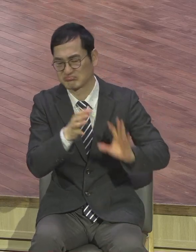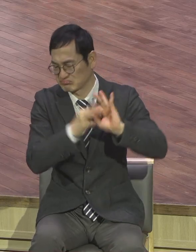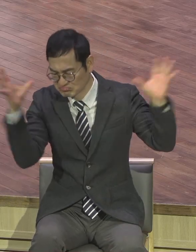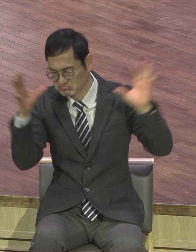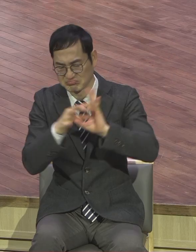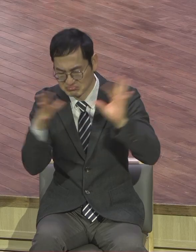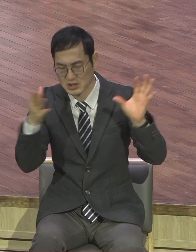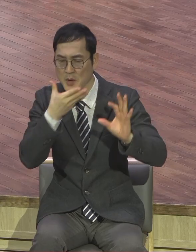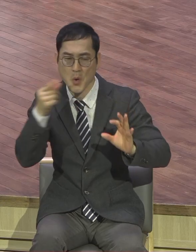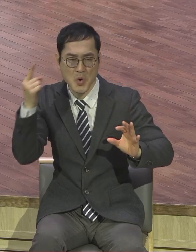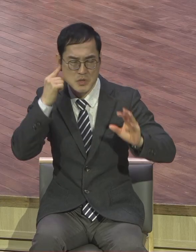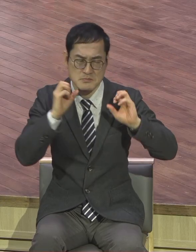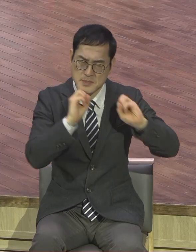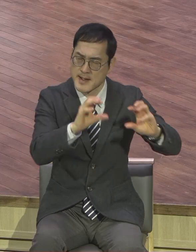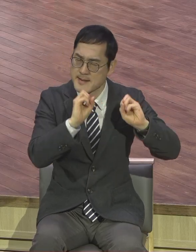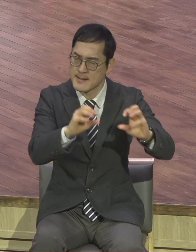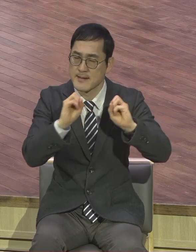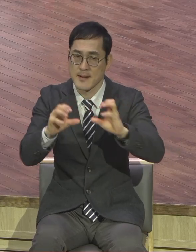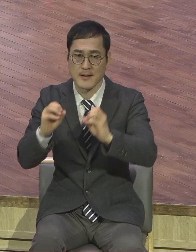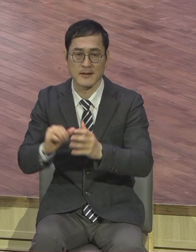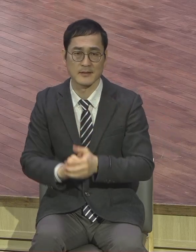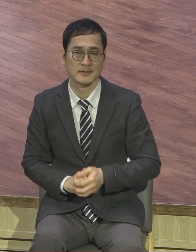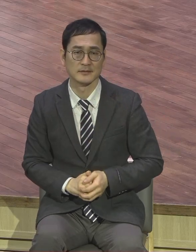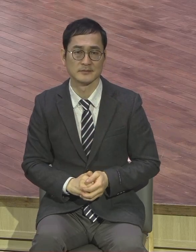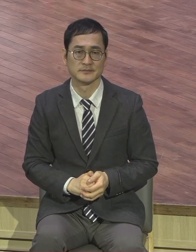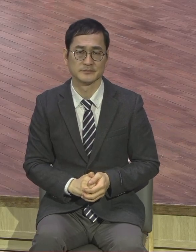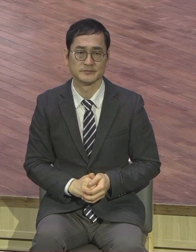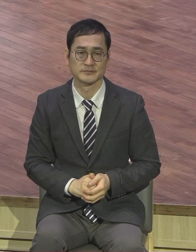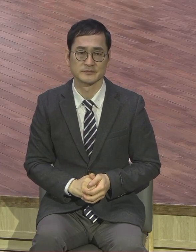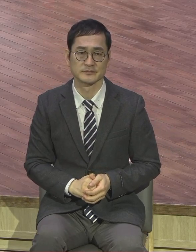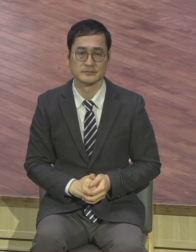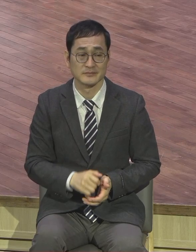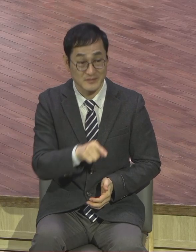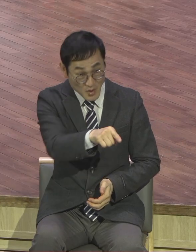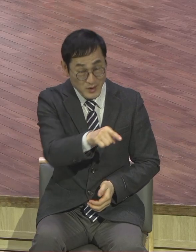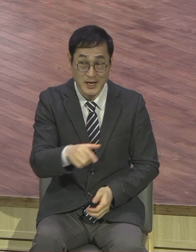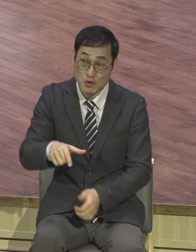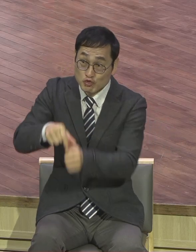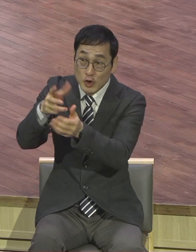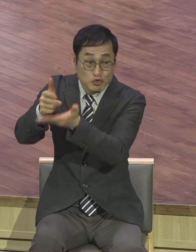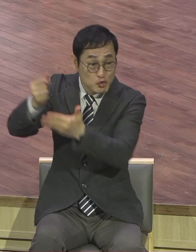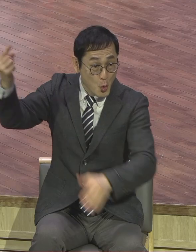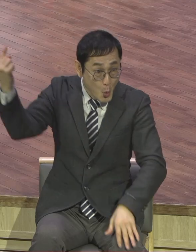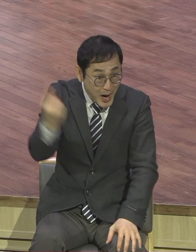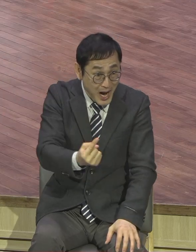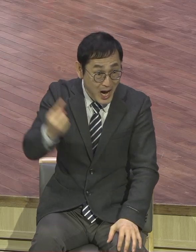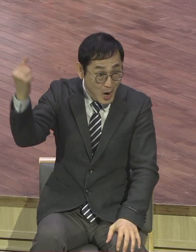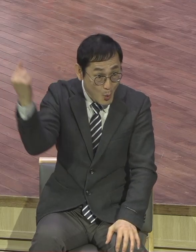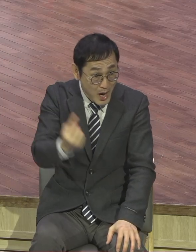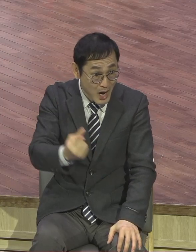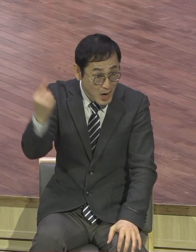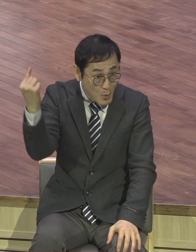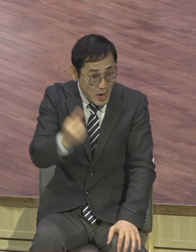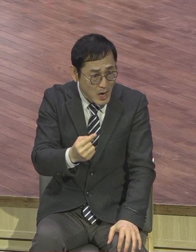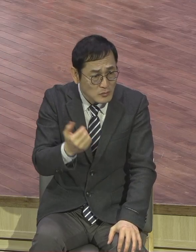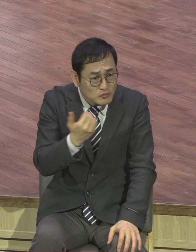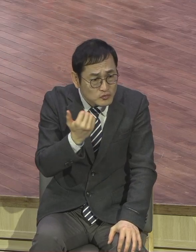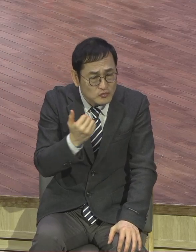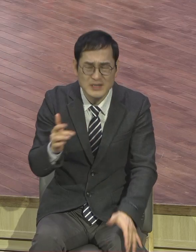예수가 우리 조상들이 기다려왔던 메시아 그리스도다. 이러니까 3천명씩 돌아와. 이